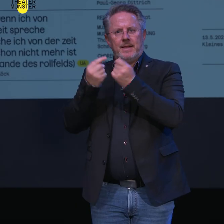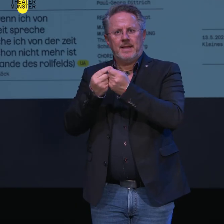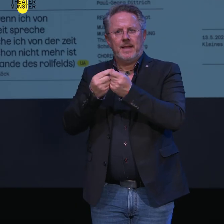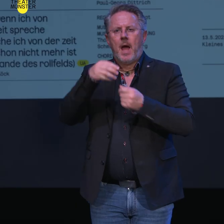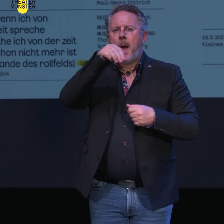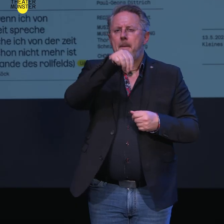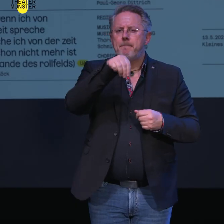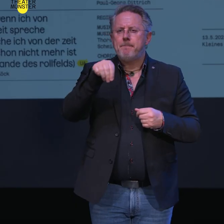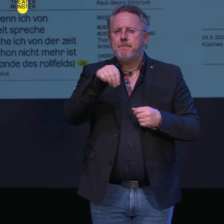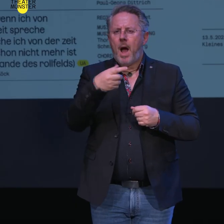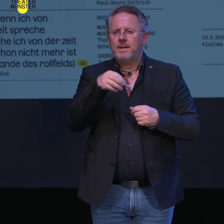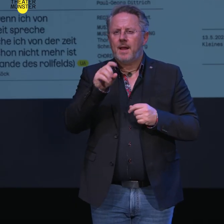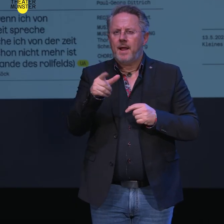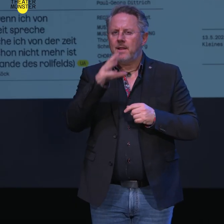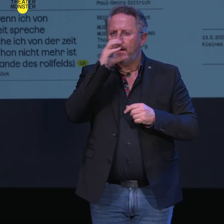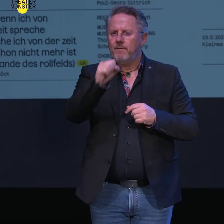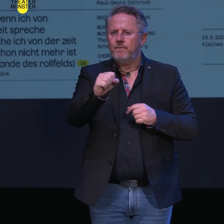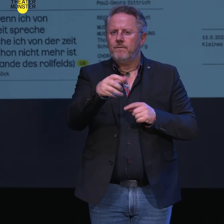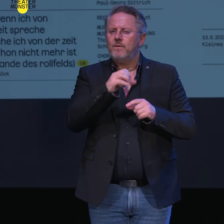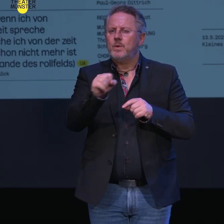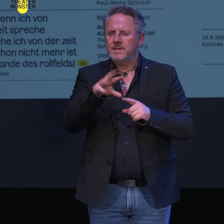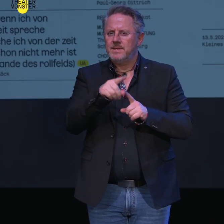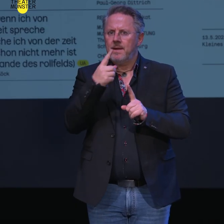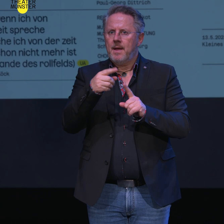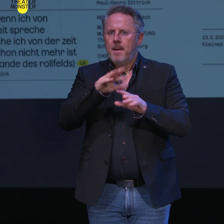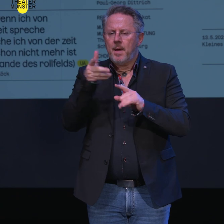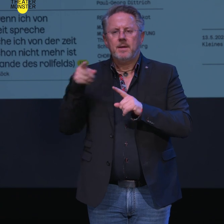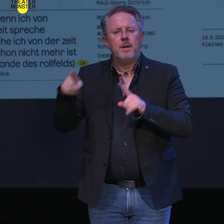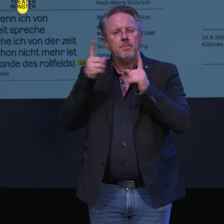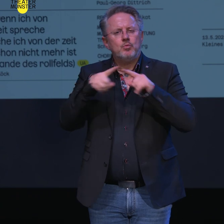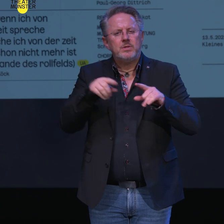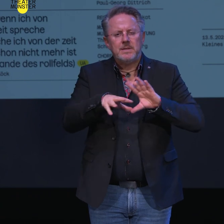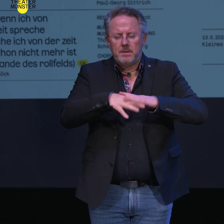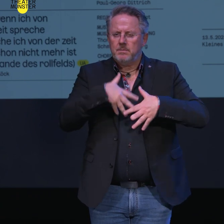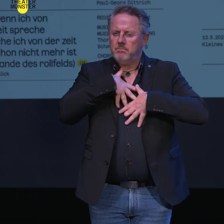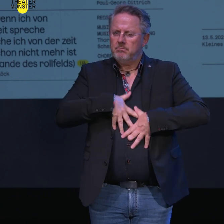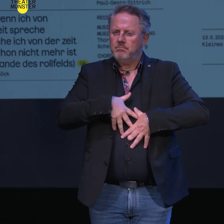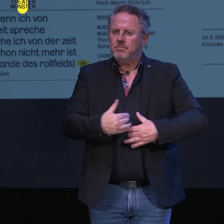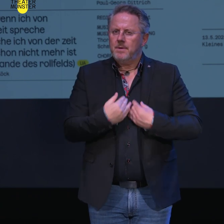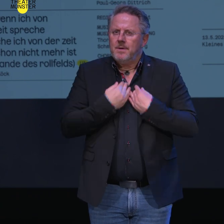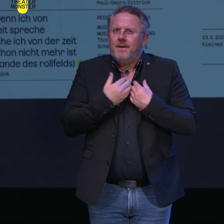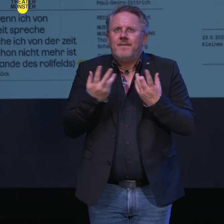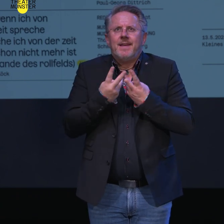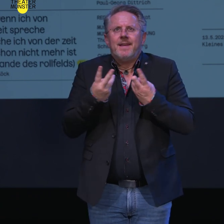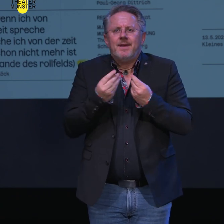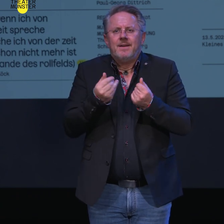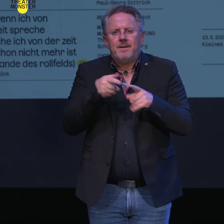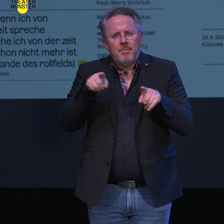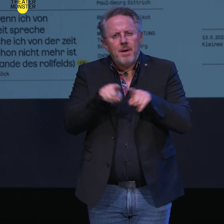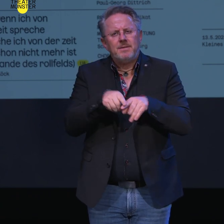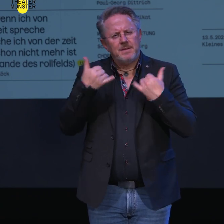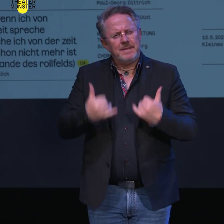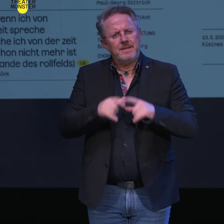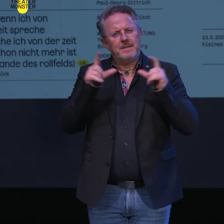Magdalena Fuchsberger ist eine Regisseurin, die tief aus der Musik her kommt und zugleich alle Mittel der zeitgenössischen